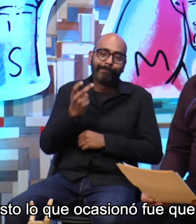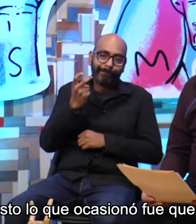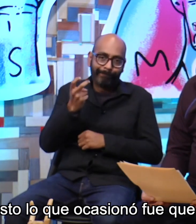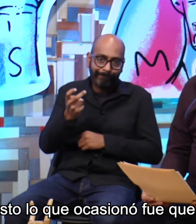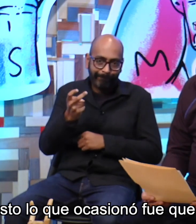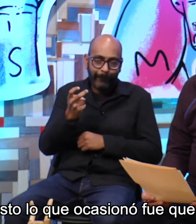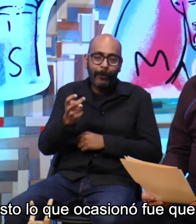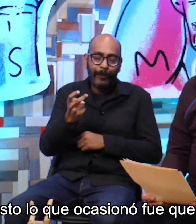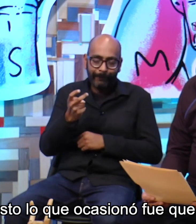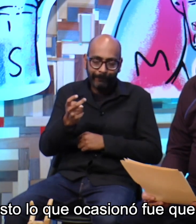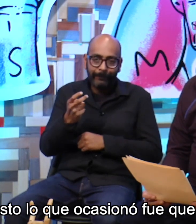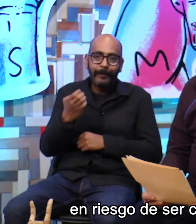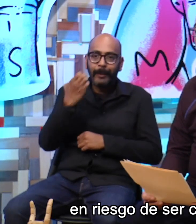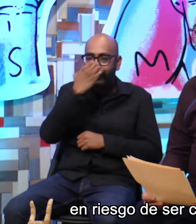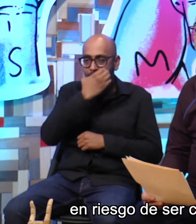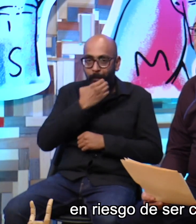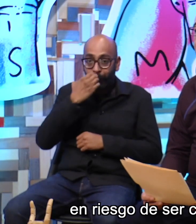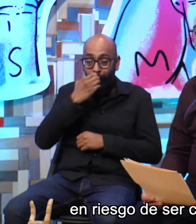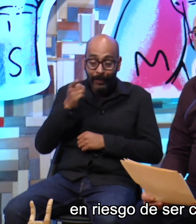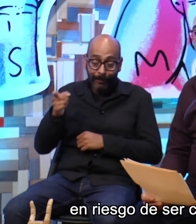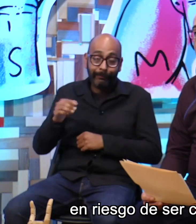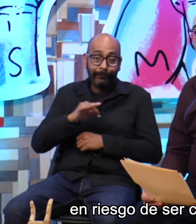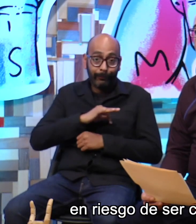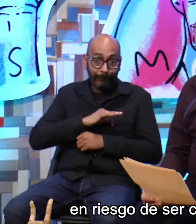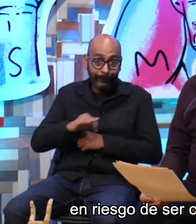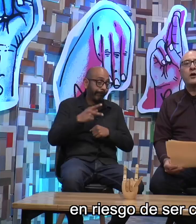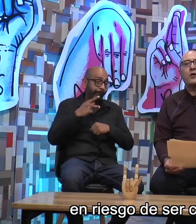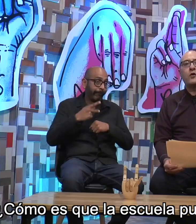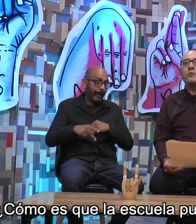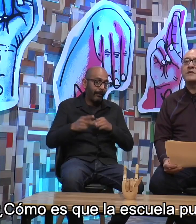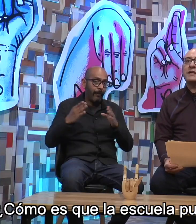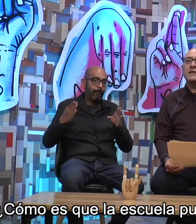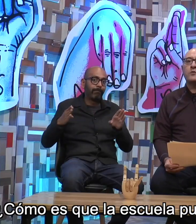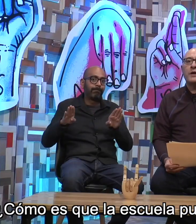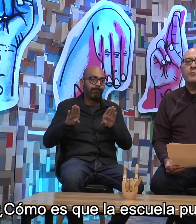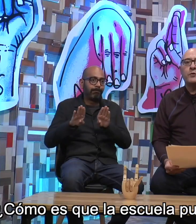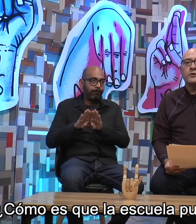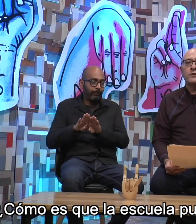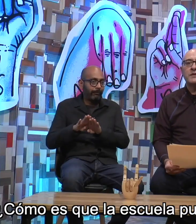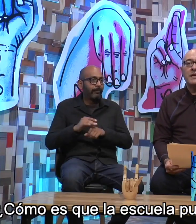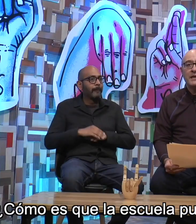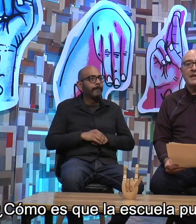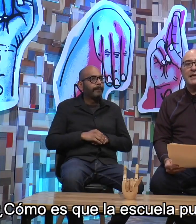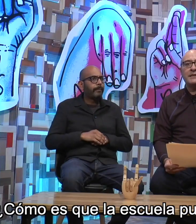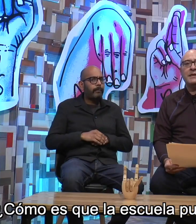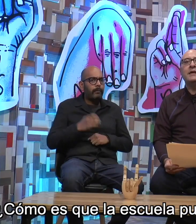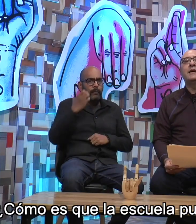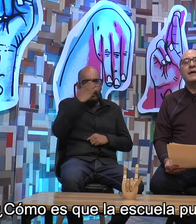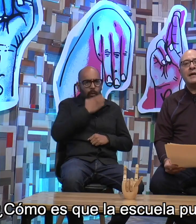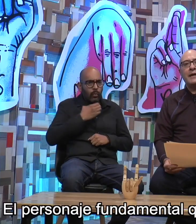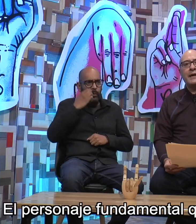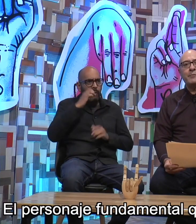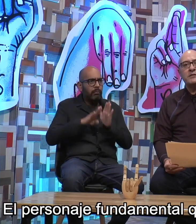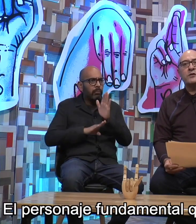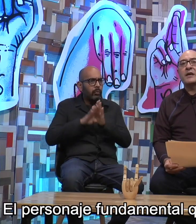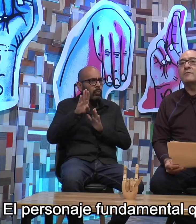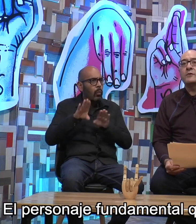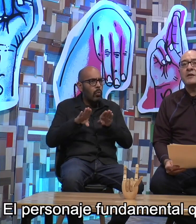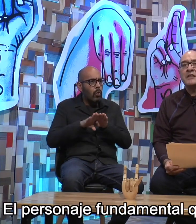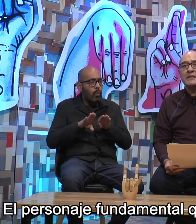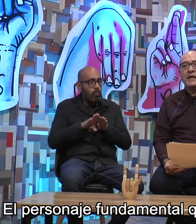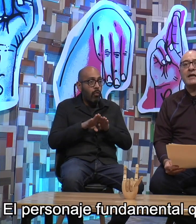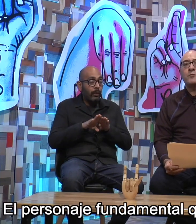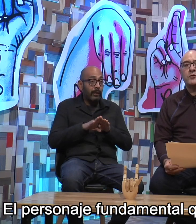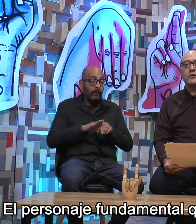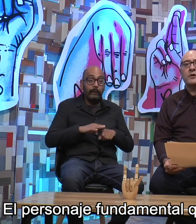la escuela estuviera en riesgo de ser cerrada ¿cómo es que la escuela pudo salir adelante? el personaje